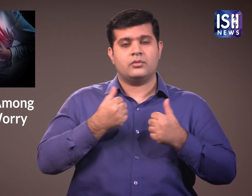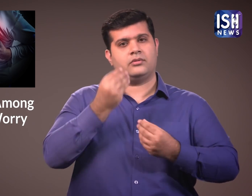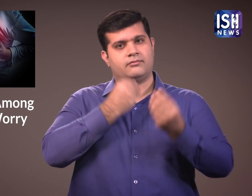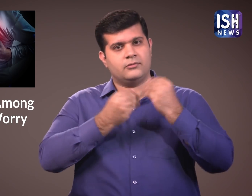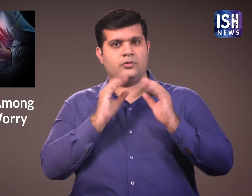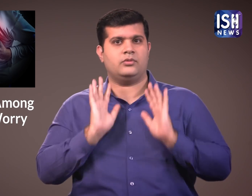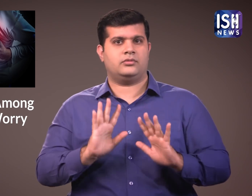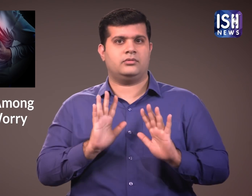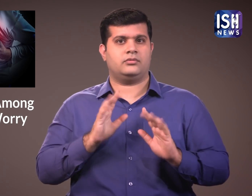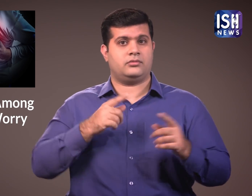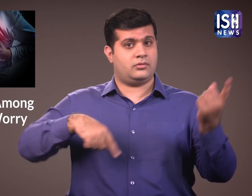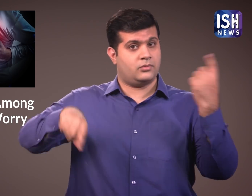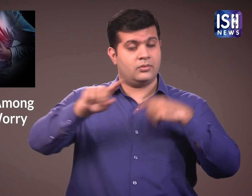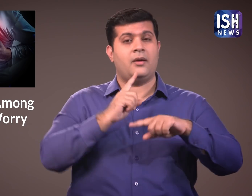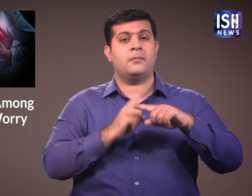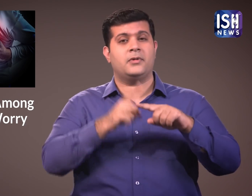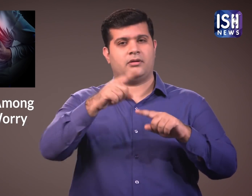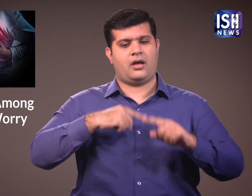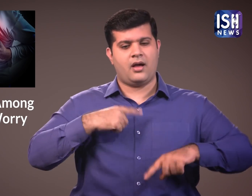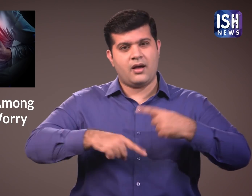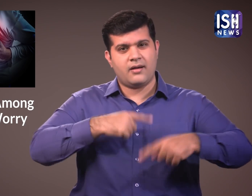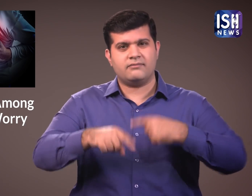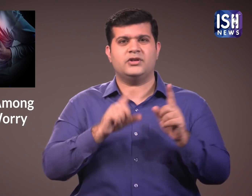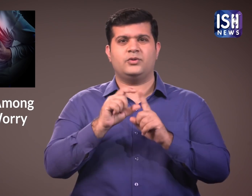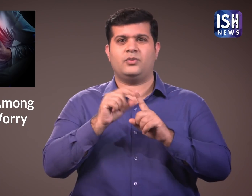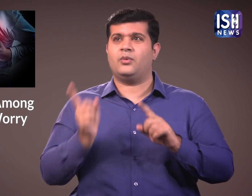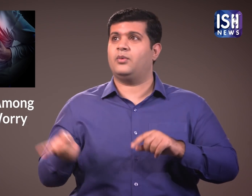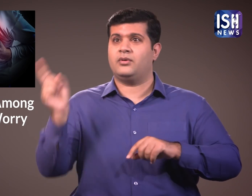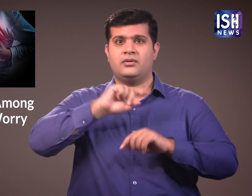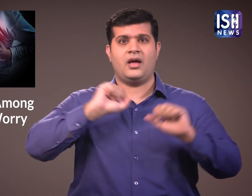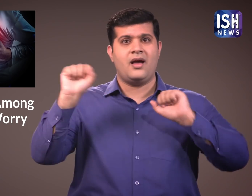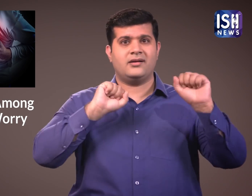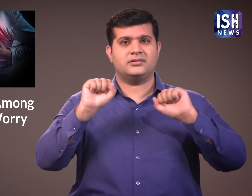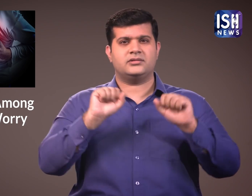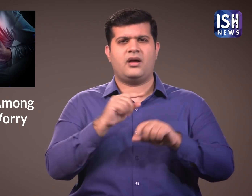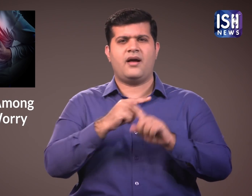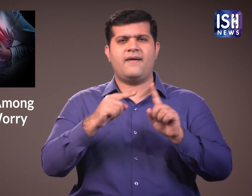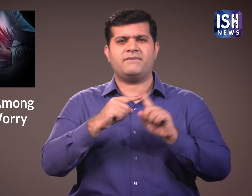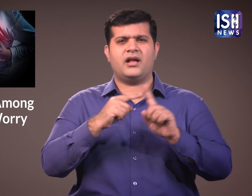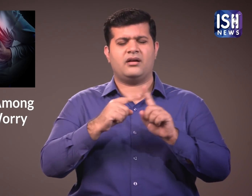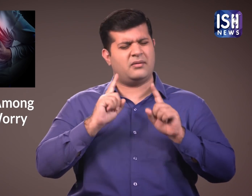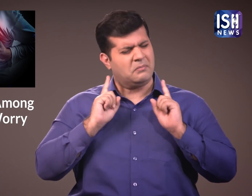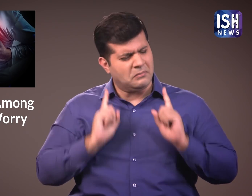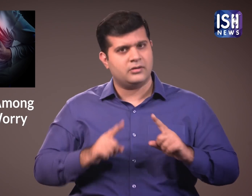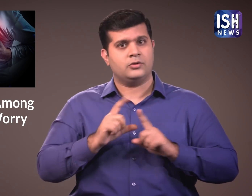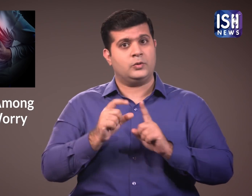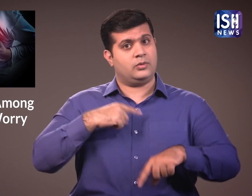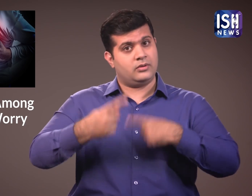और स्वस्थ भोजन खाने से मदद मिलेगी। दिन में एक बार आदे घंडे के लिए व्यायाम करना,